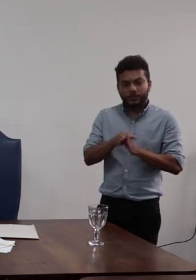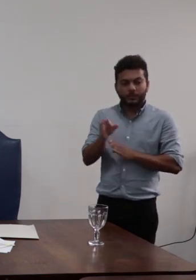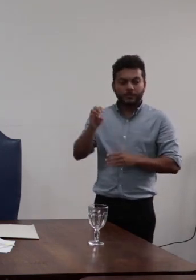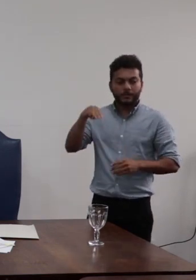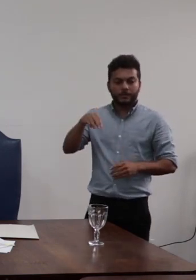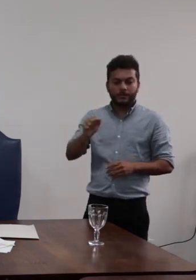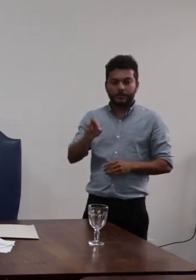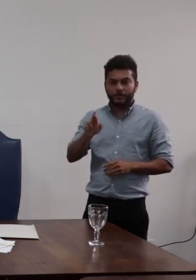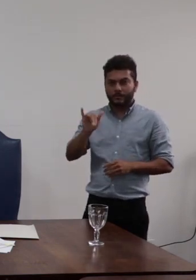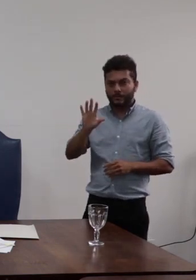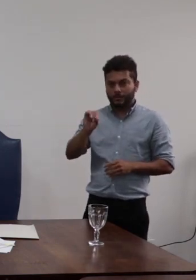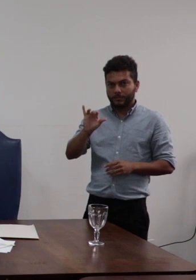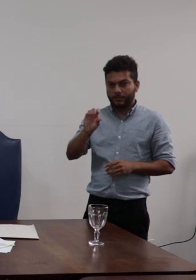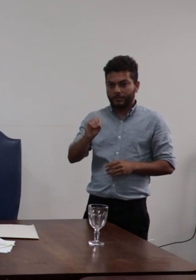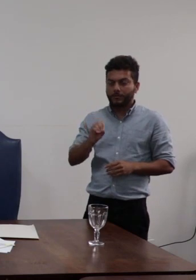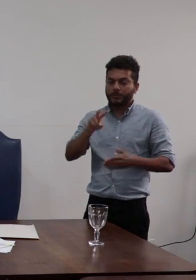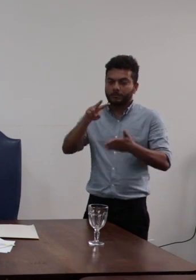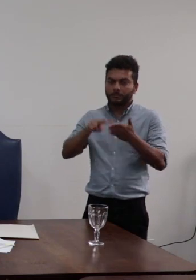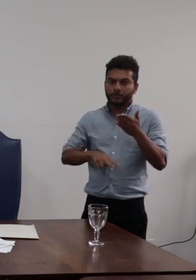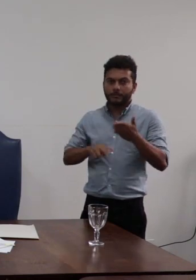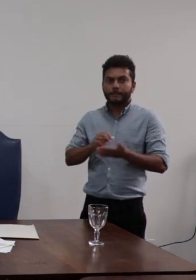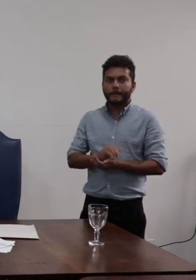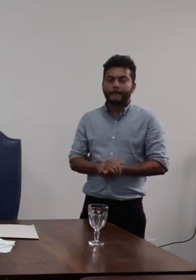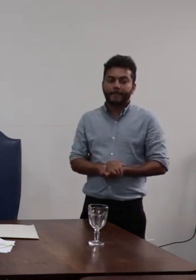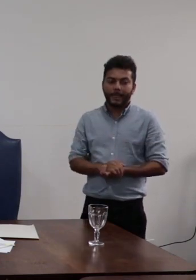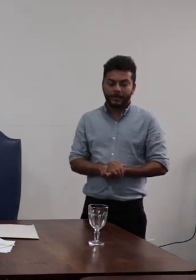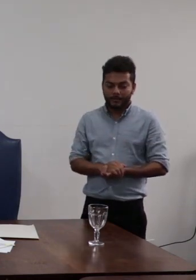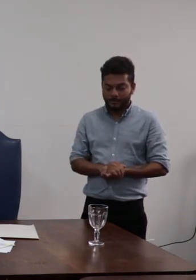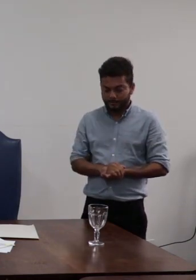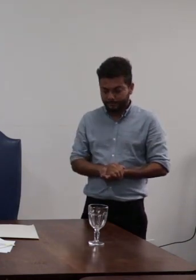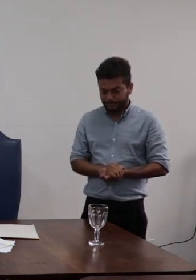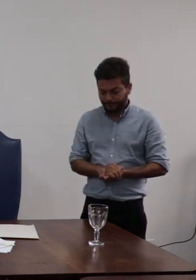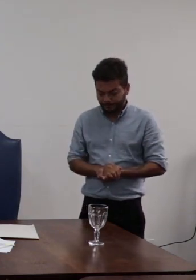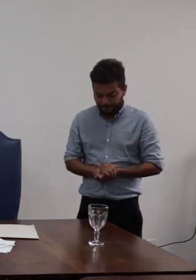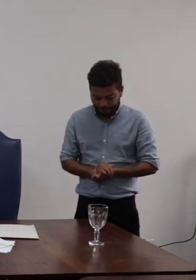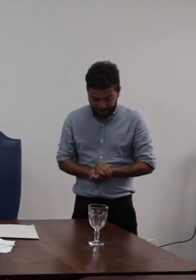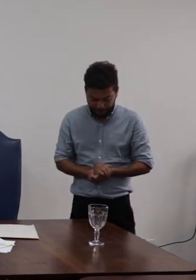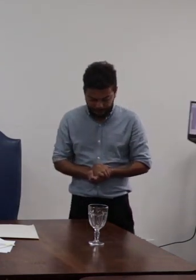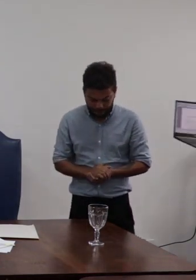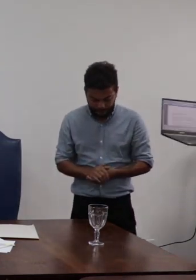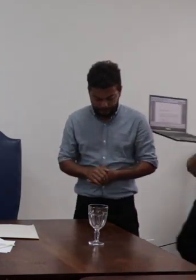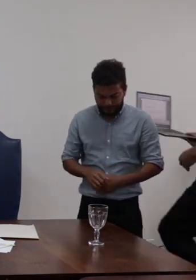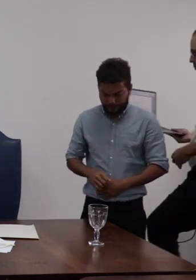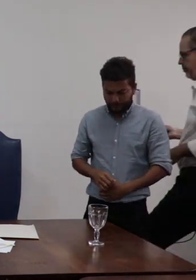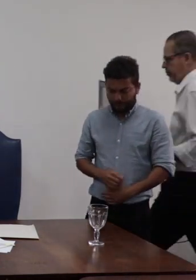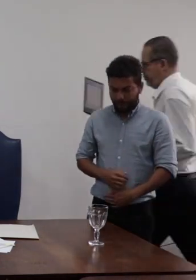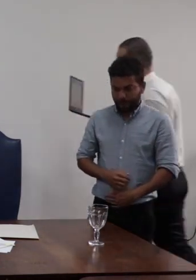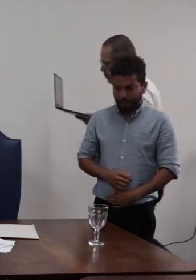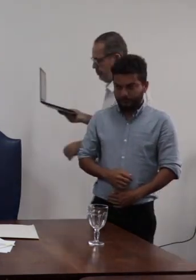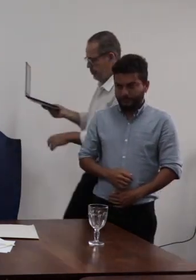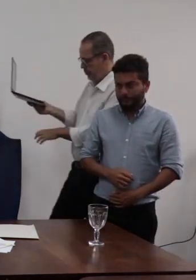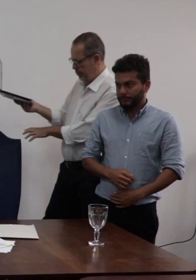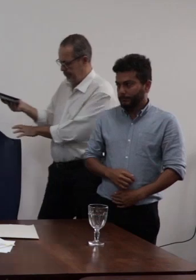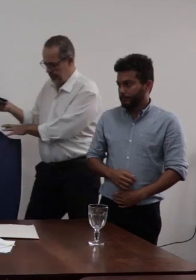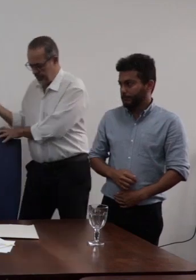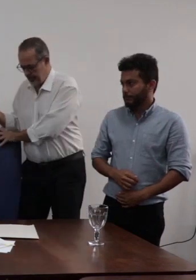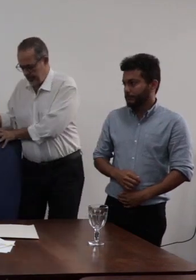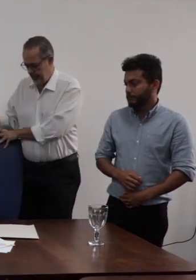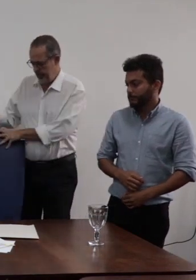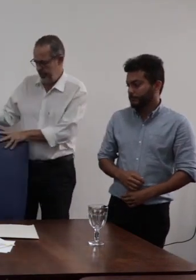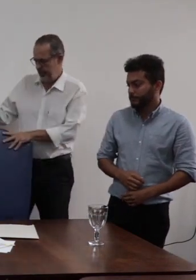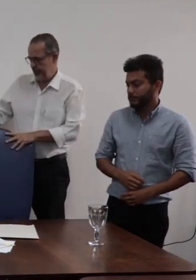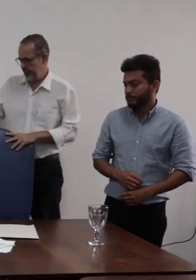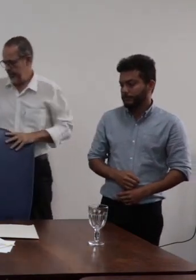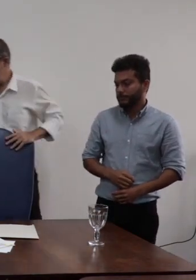proceder a leitura do seu parecer e seguindo aqui o rito que temos adotado o professor para